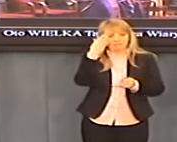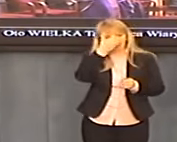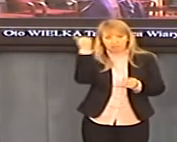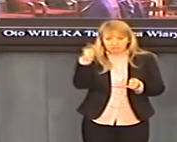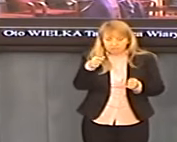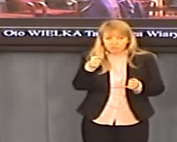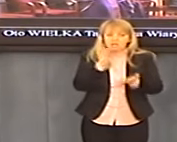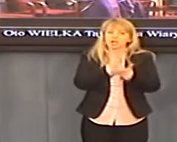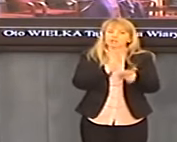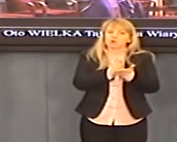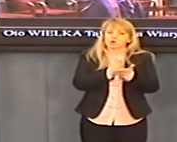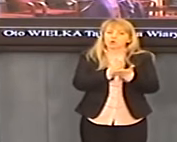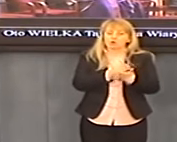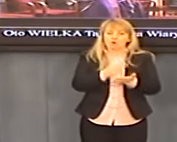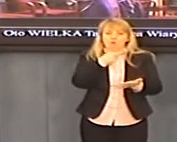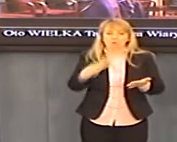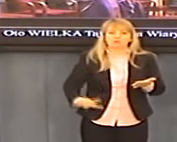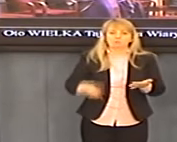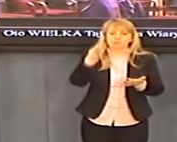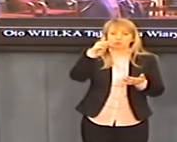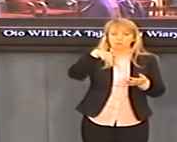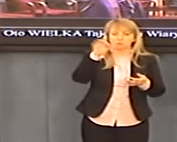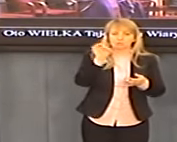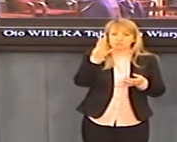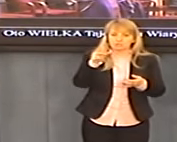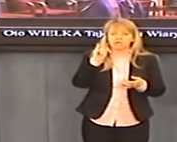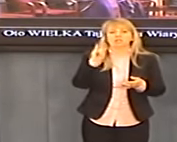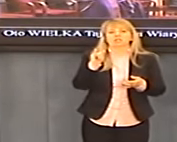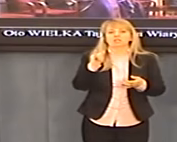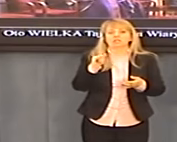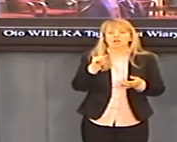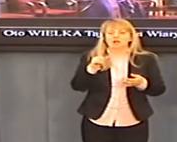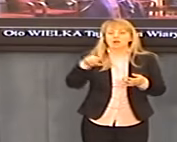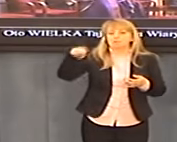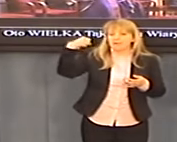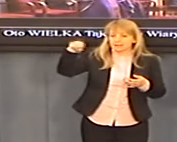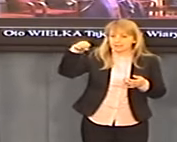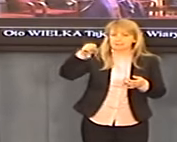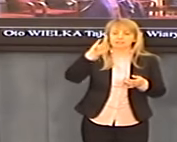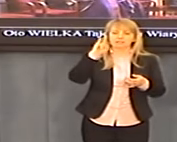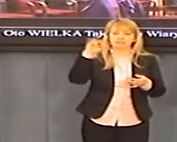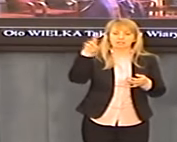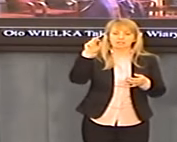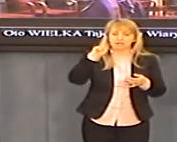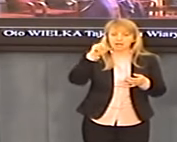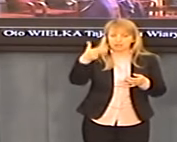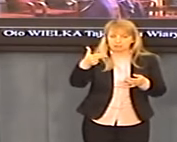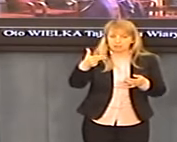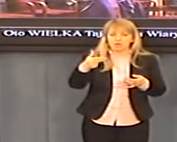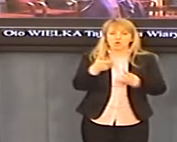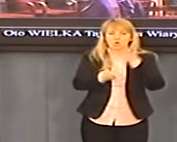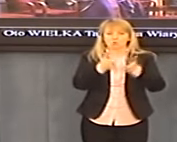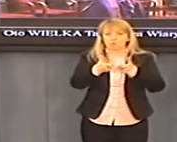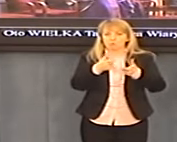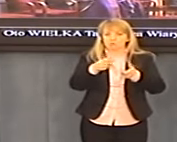Tusk i prezydent Iranu w taki sposób zareagowali, w tak wylewny sposób zareagowali na